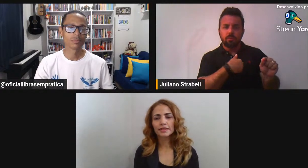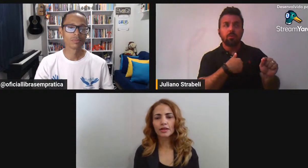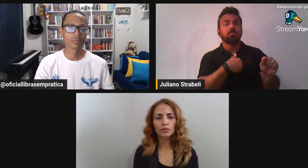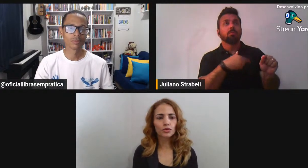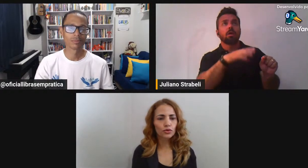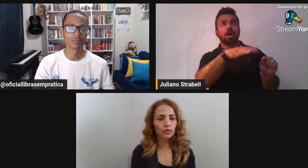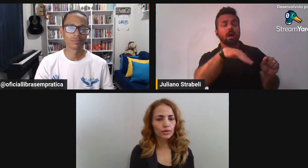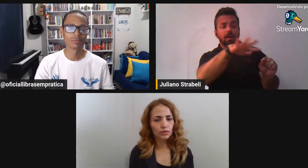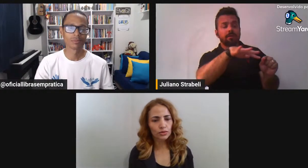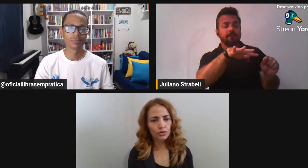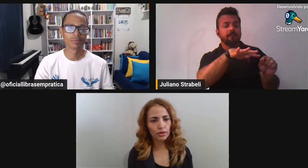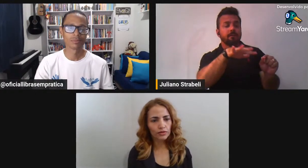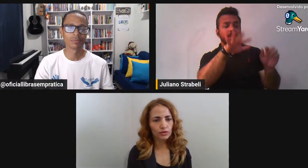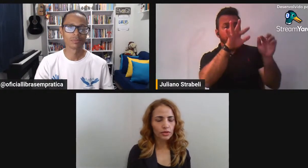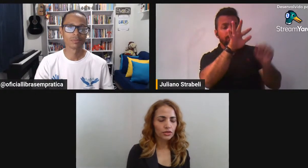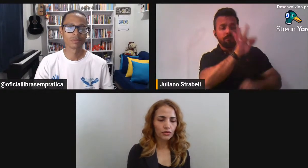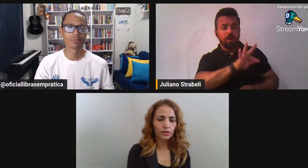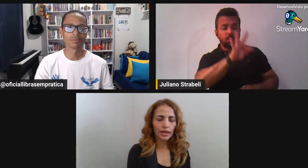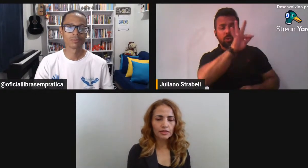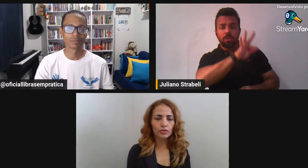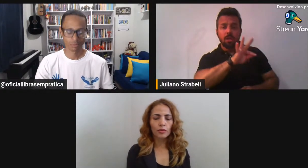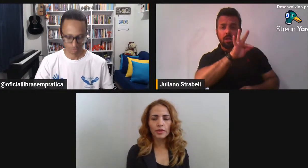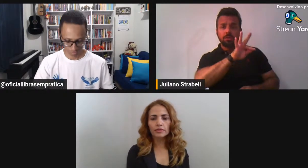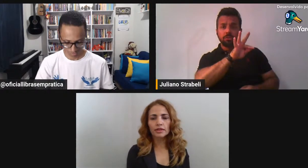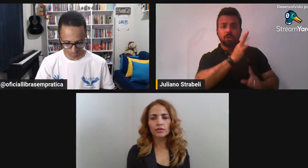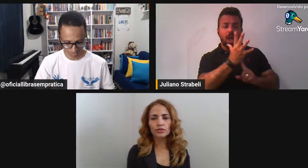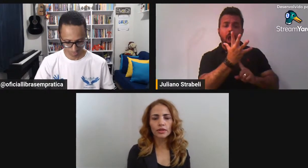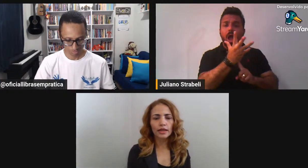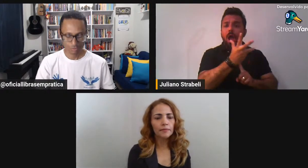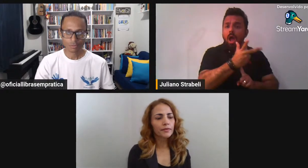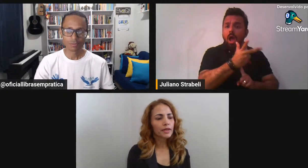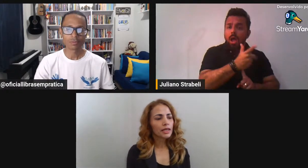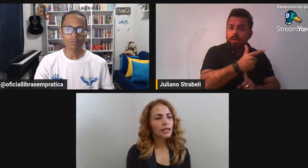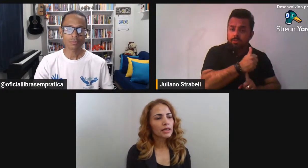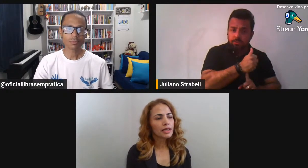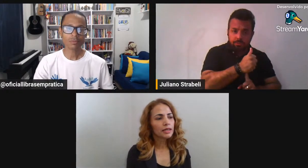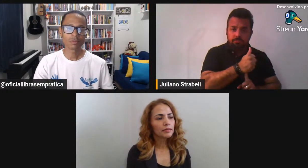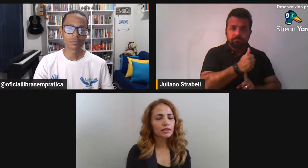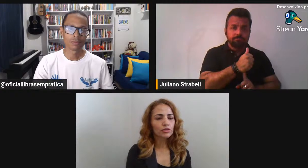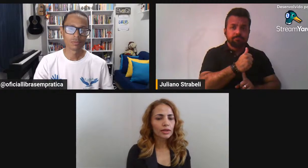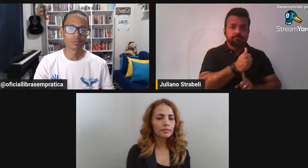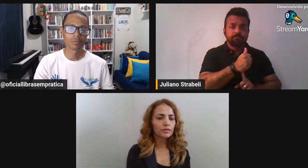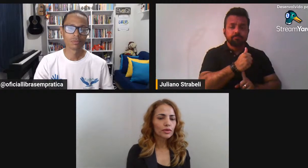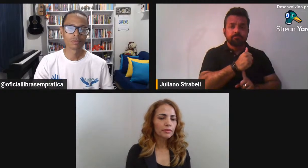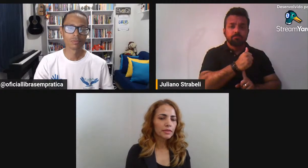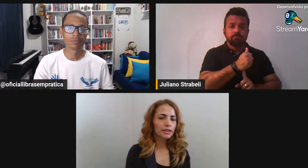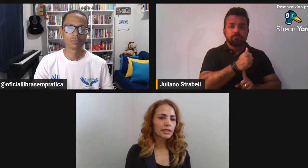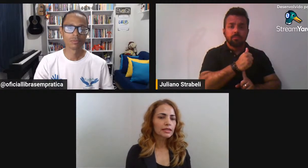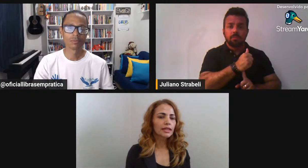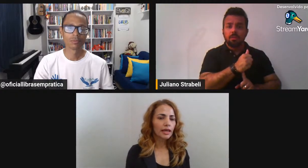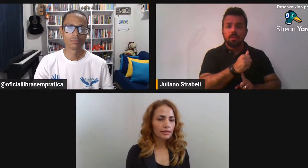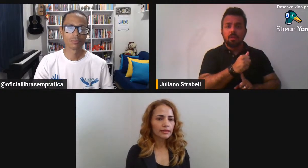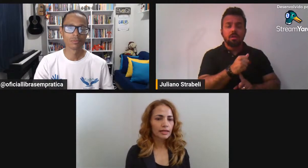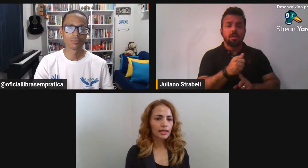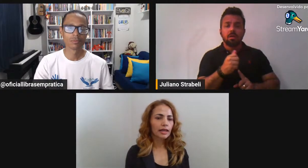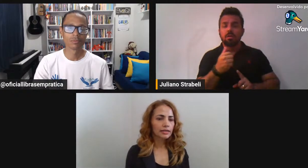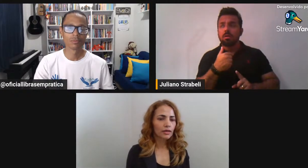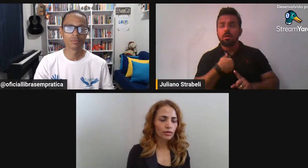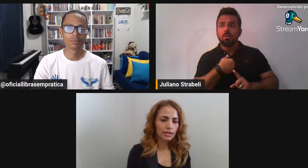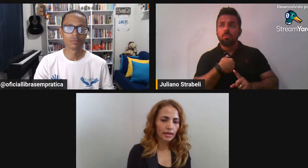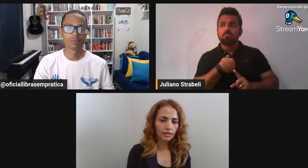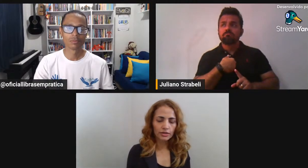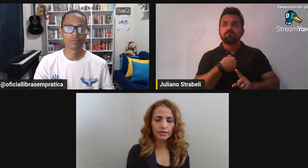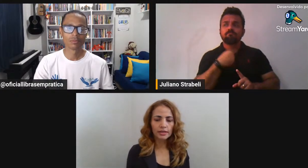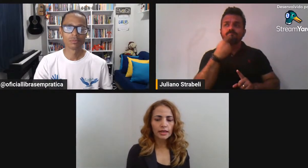Não pude concluir o curso Em virtude das dificuldades Do momento em que eu estudei Mas eu nunca Nunca me distanciei Dessa